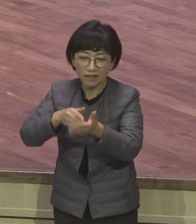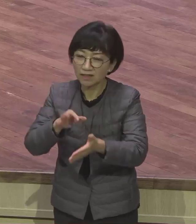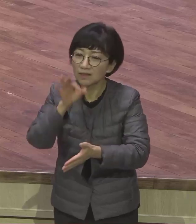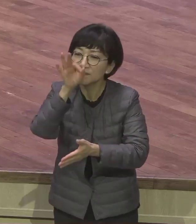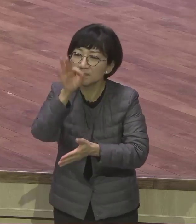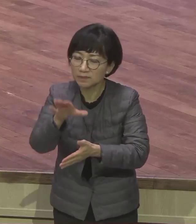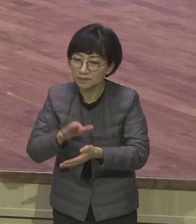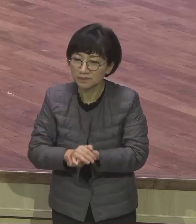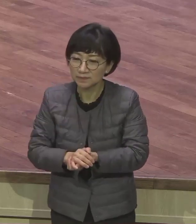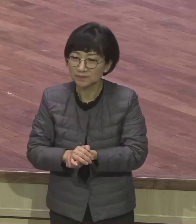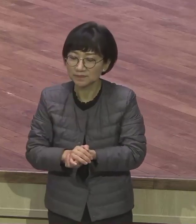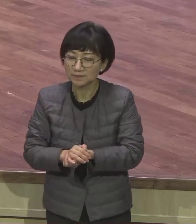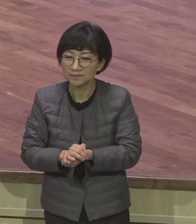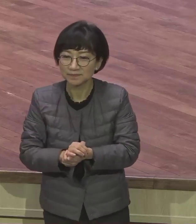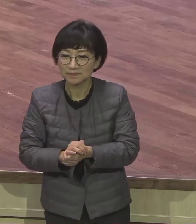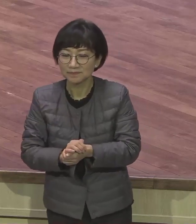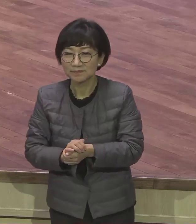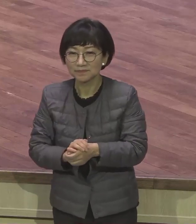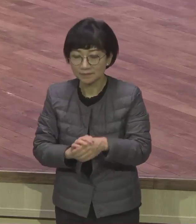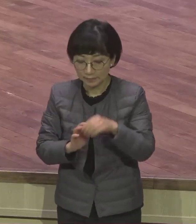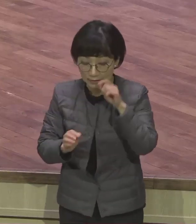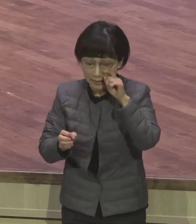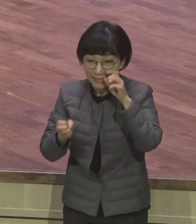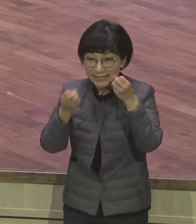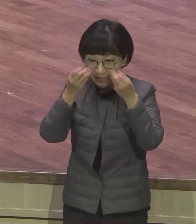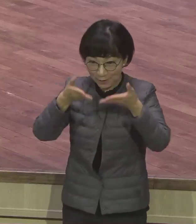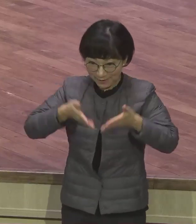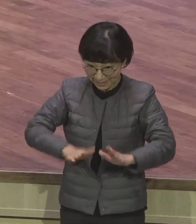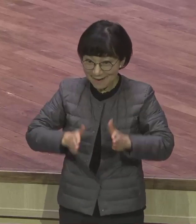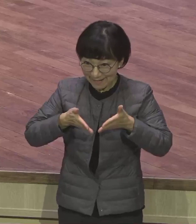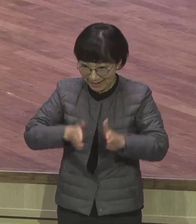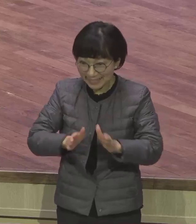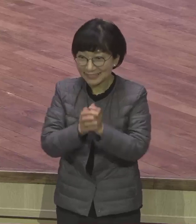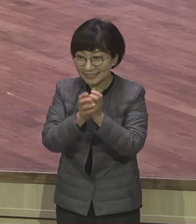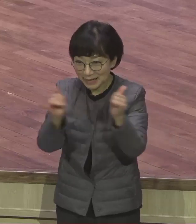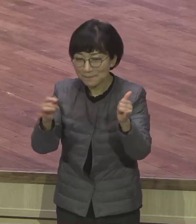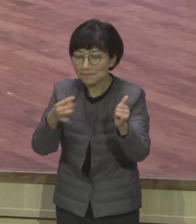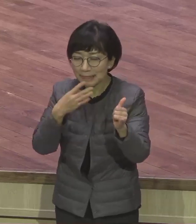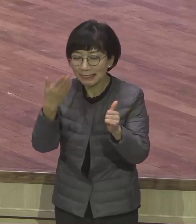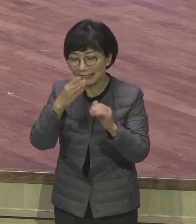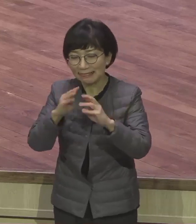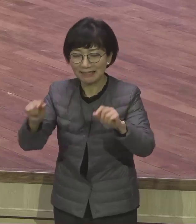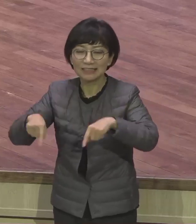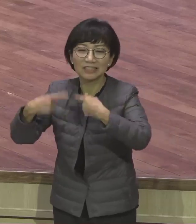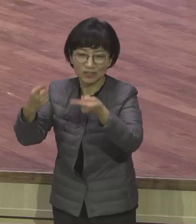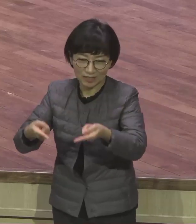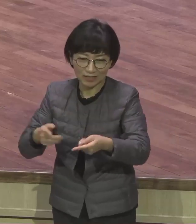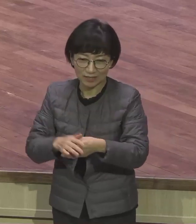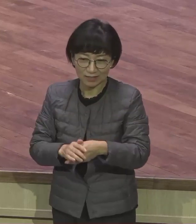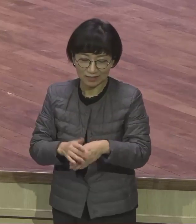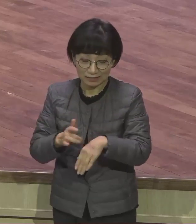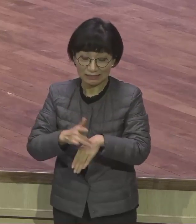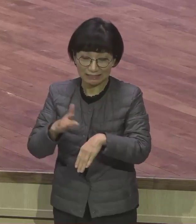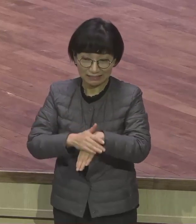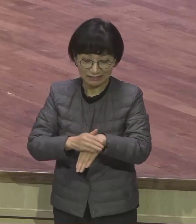여러분이 신앙생활을 그렇게 어른이 돼서 했다든가 성인이 돼서 한 분들은